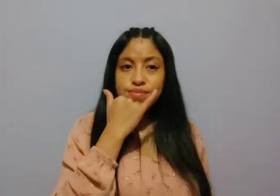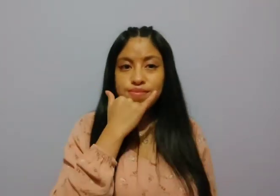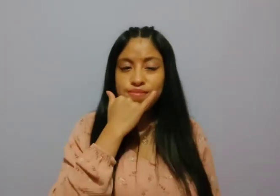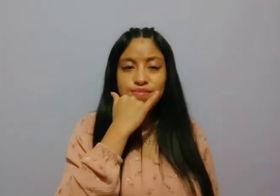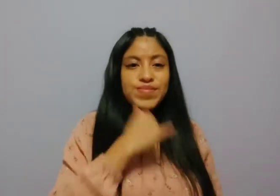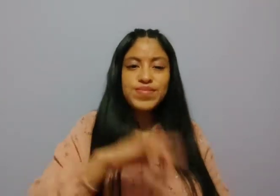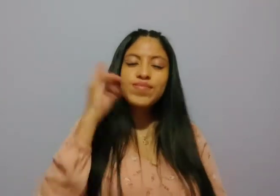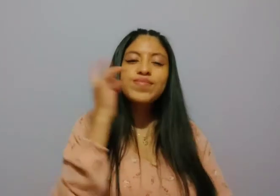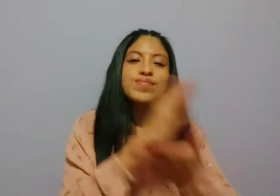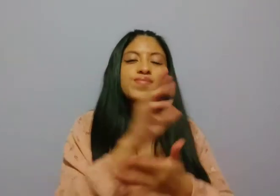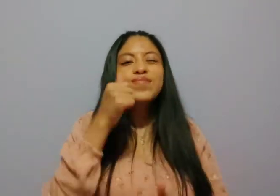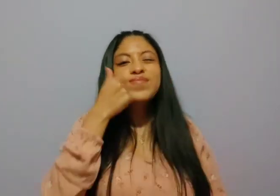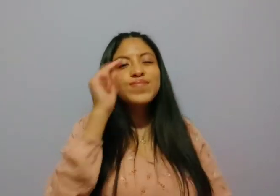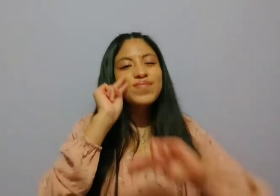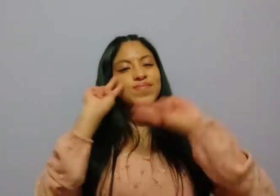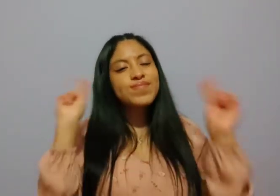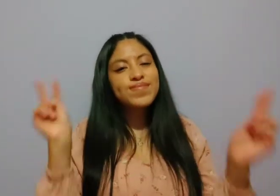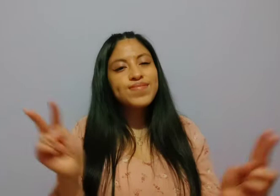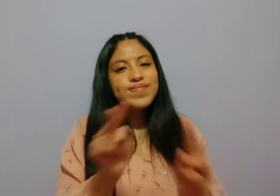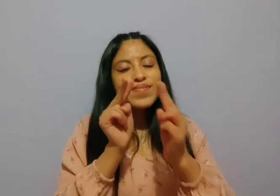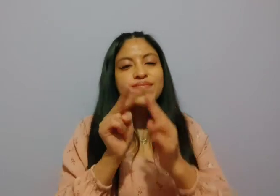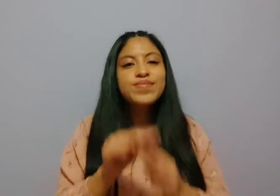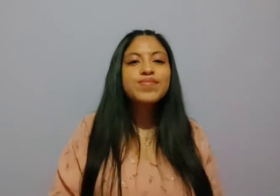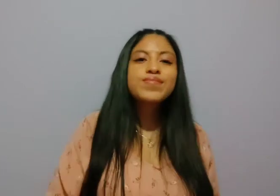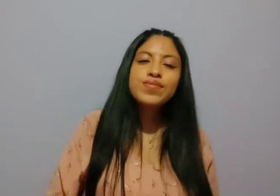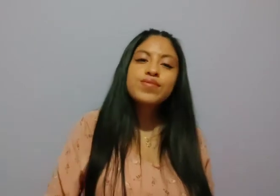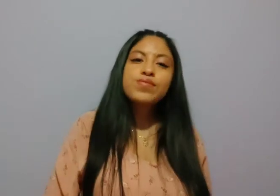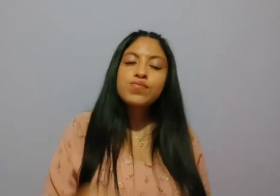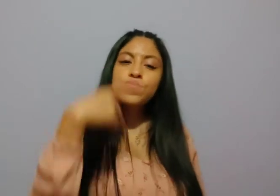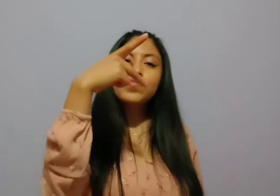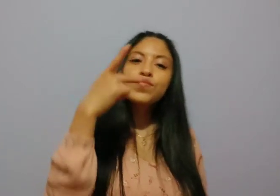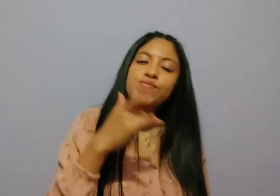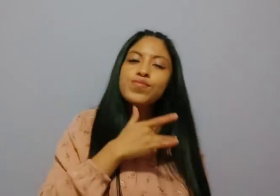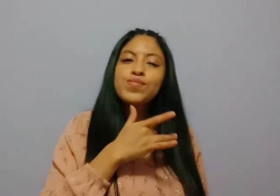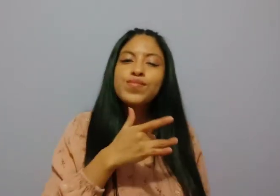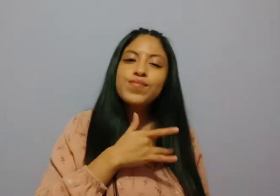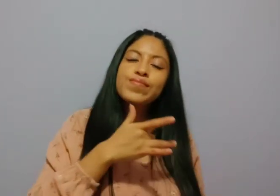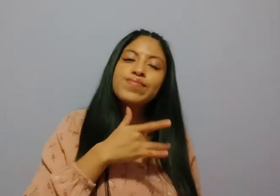Perdóname, solo quisiera ver tu corazón